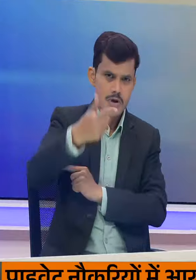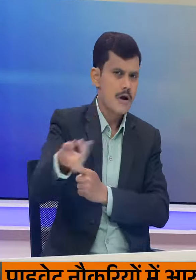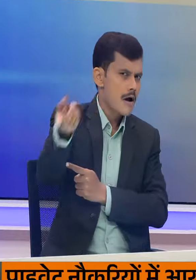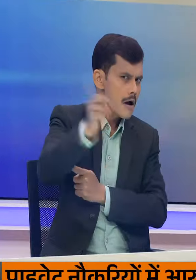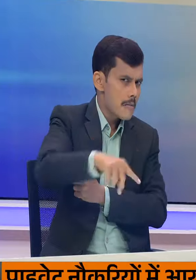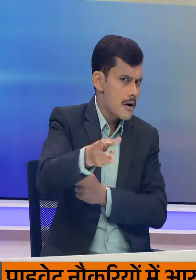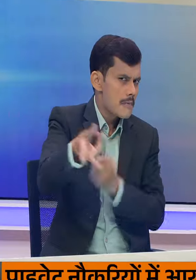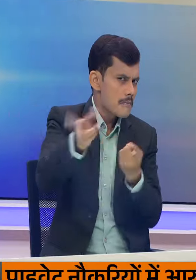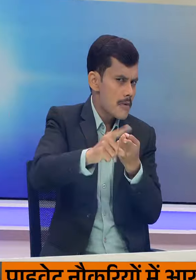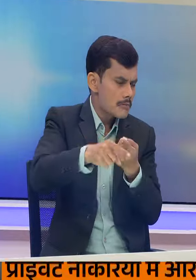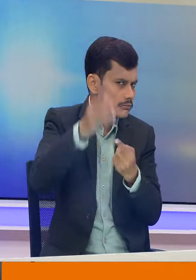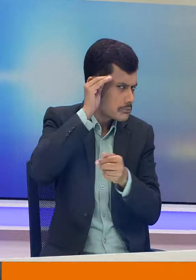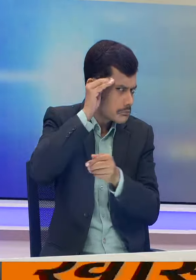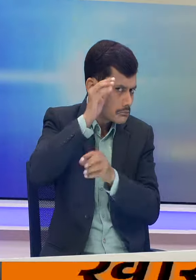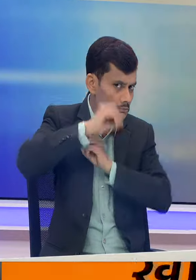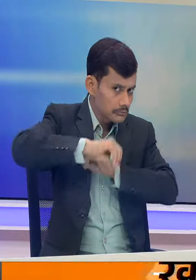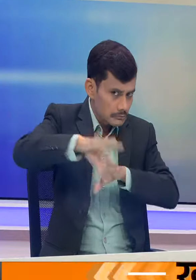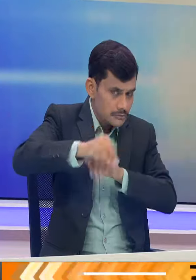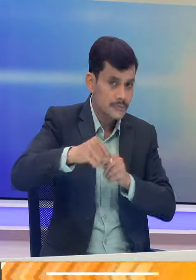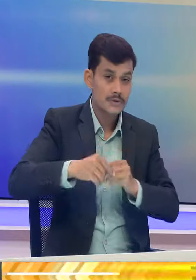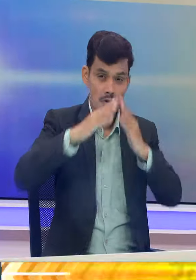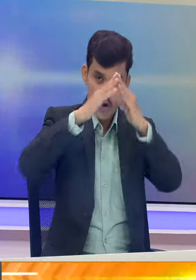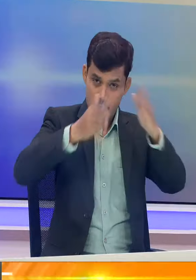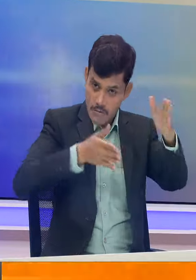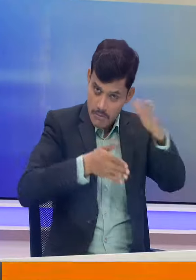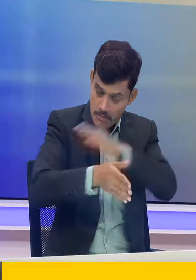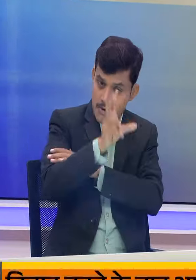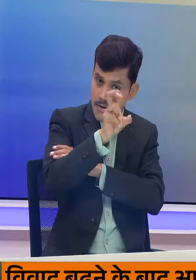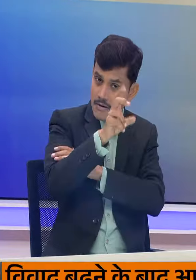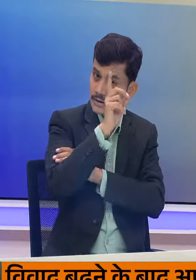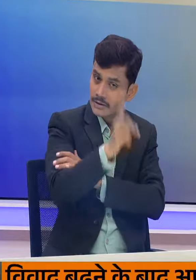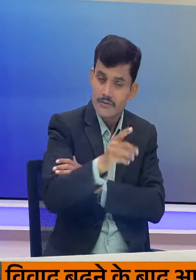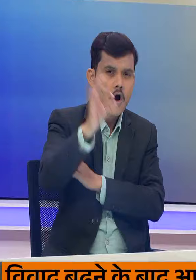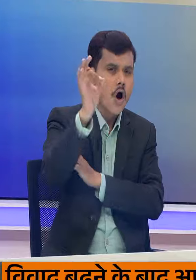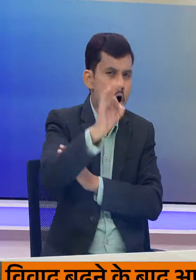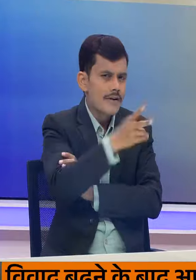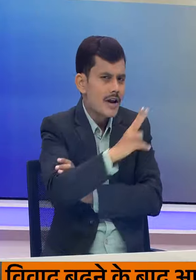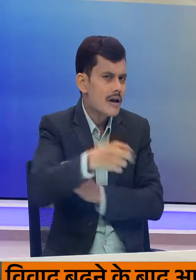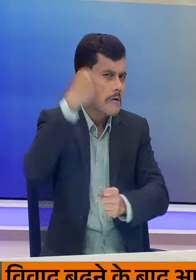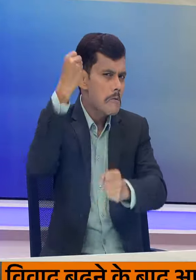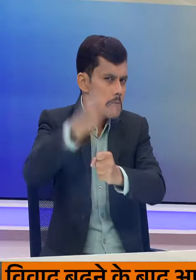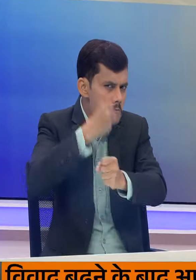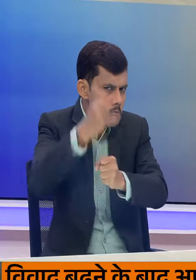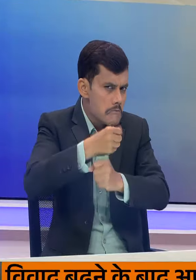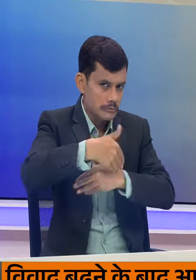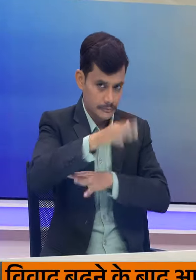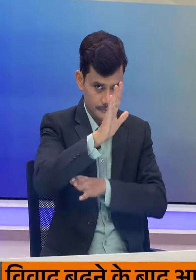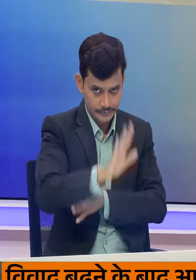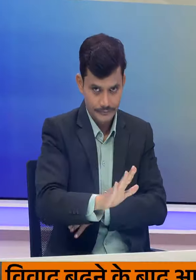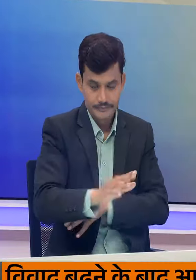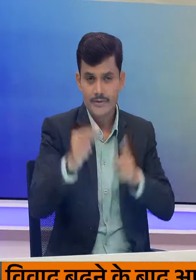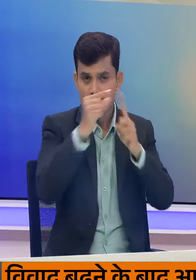अपडेट भी प्रदान करेगा क्योंकि वो आइसोलेशन में रहते हुए भी ऑफिस के सही काम करना जारी रखेंगे